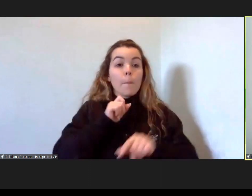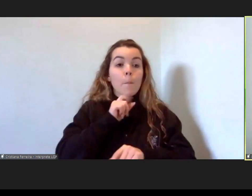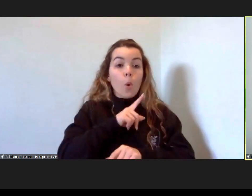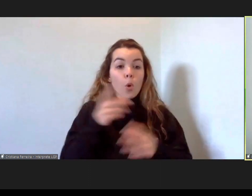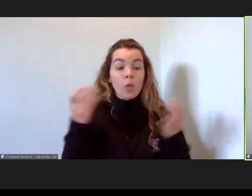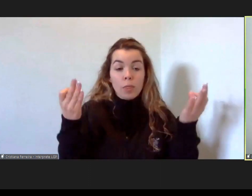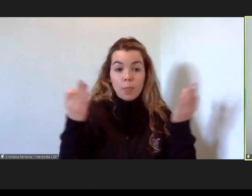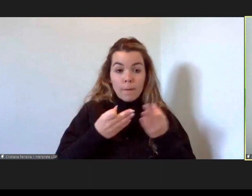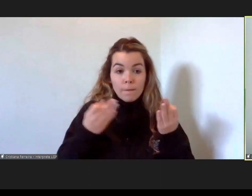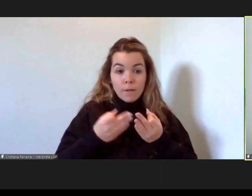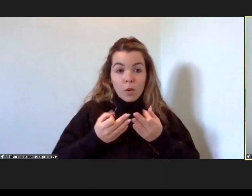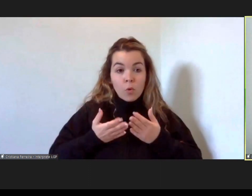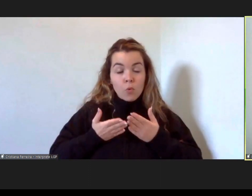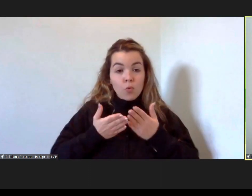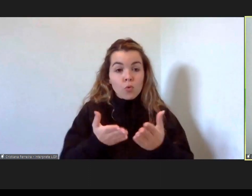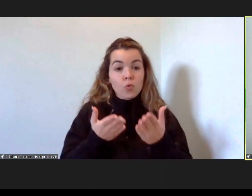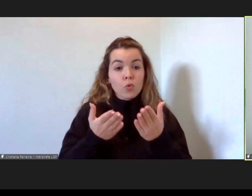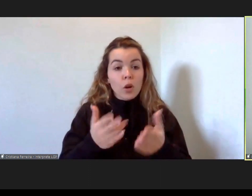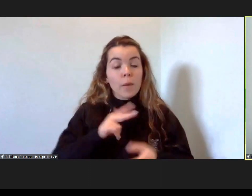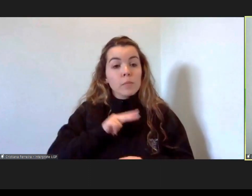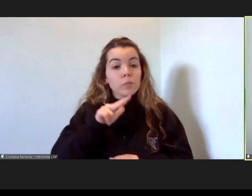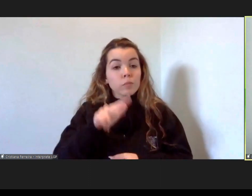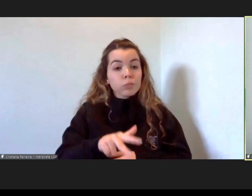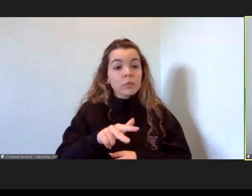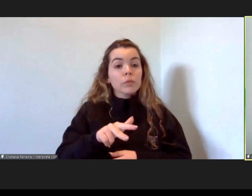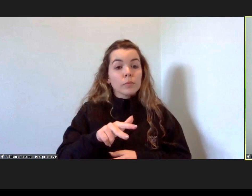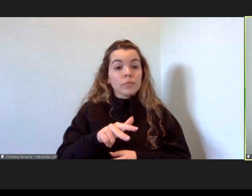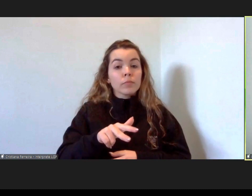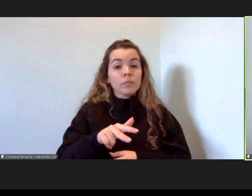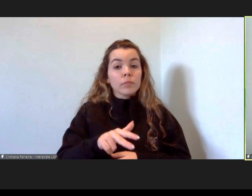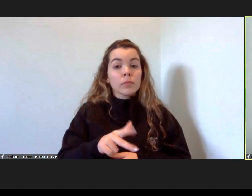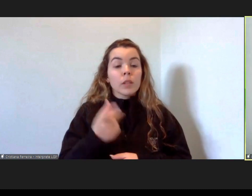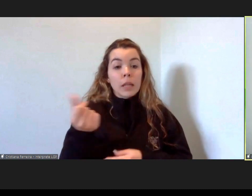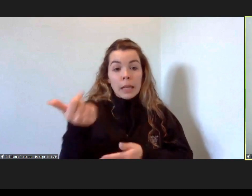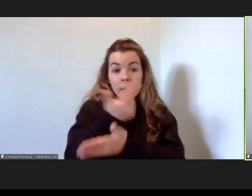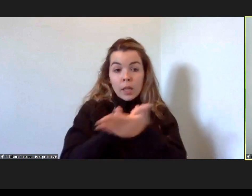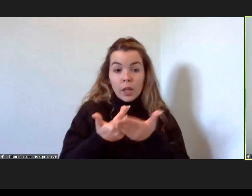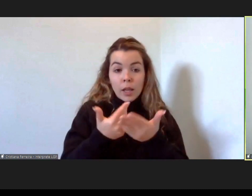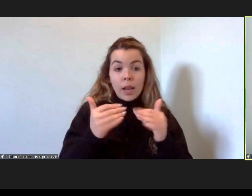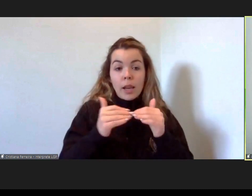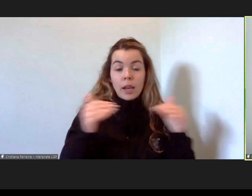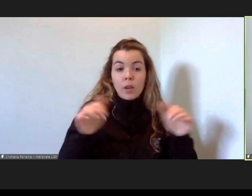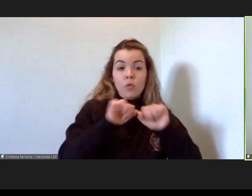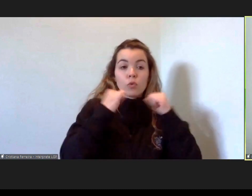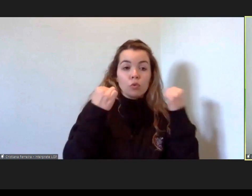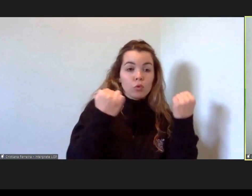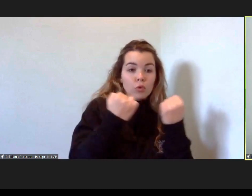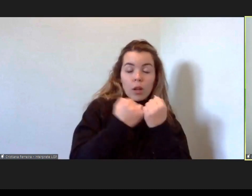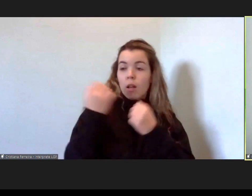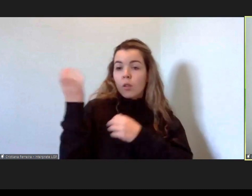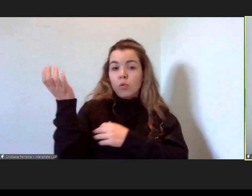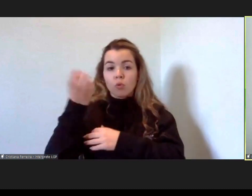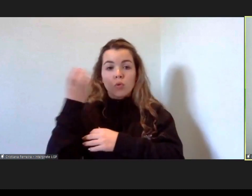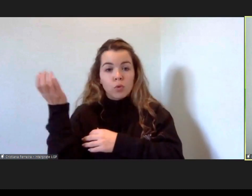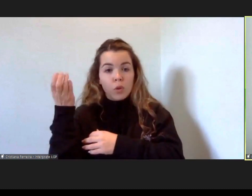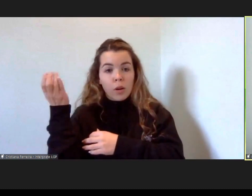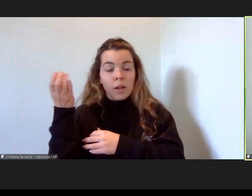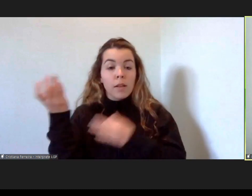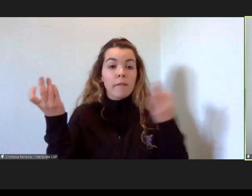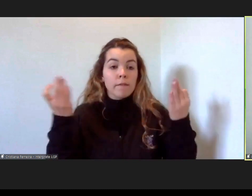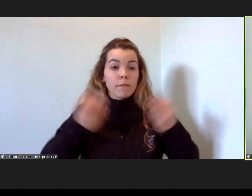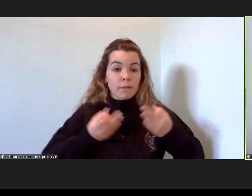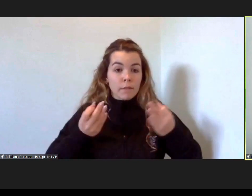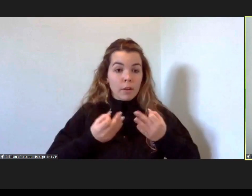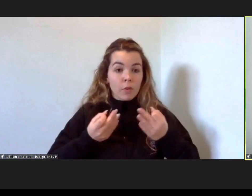contribuir para Portugal, para a nossa economia a nível social, cultural. E, de facto,